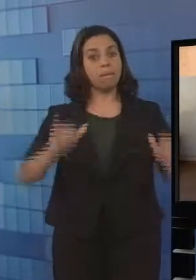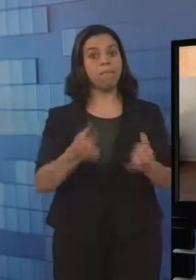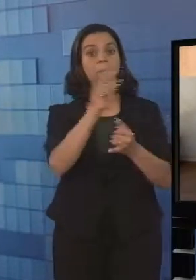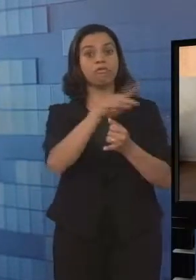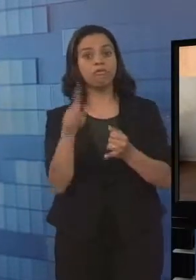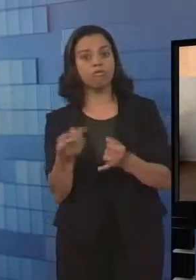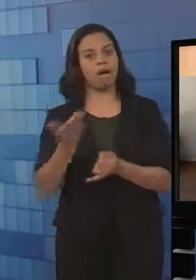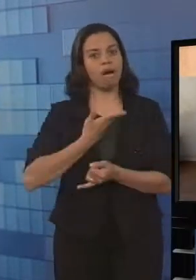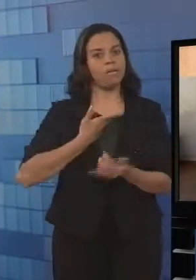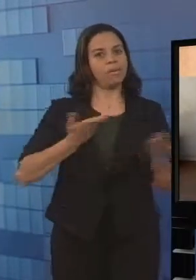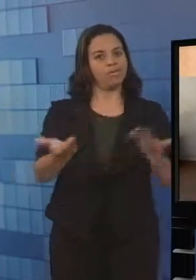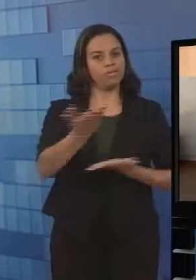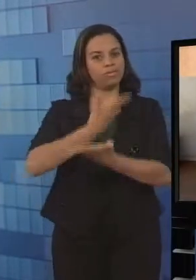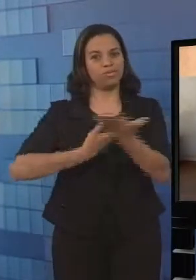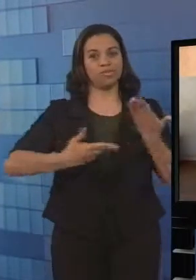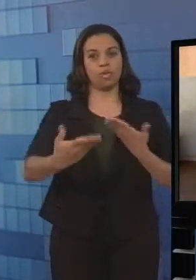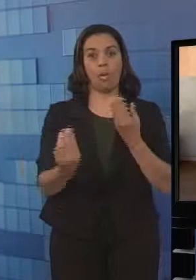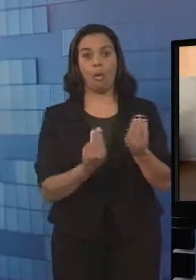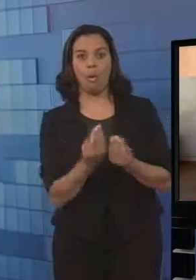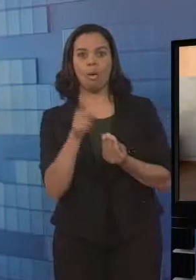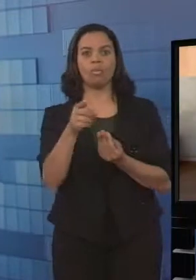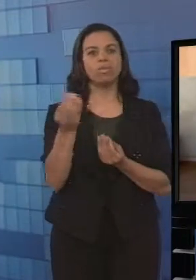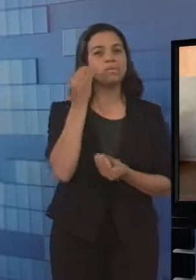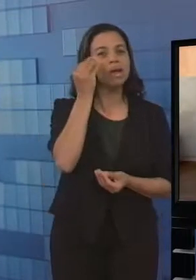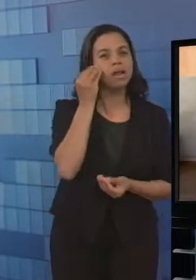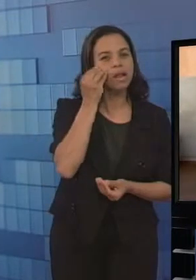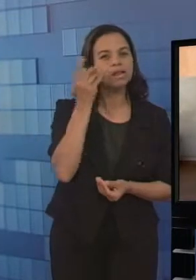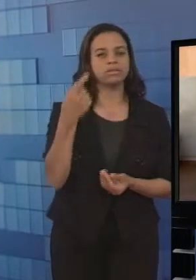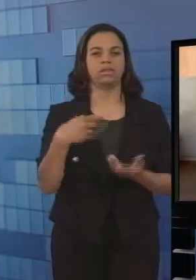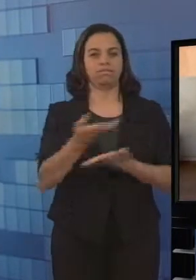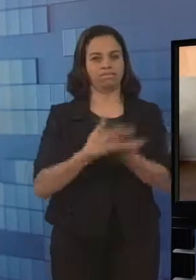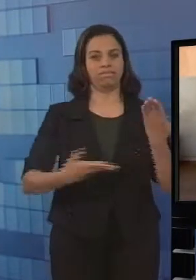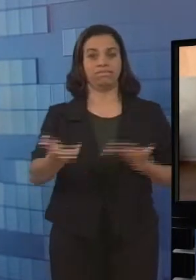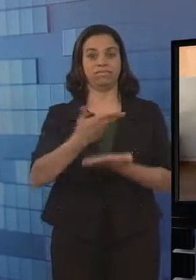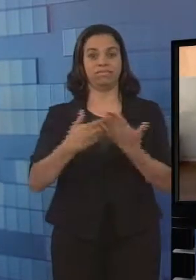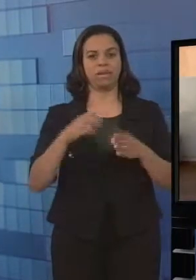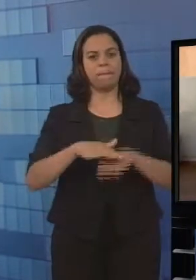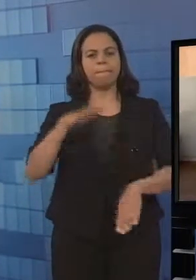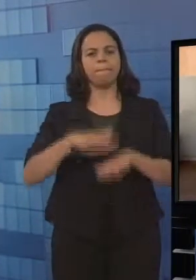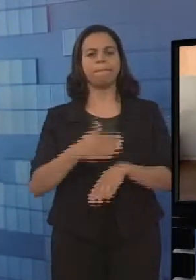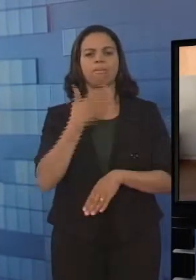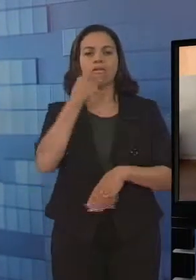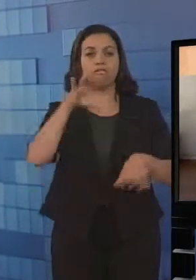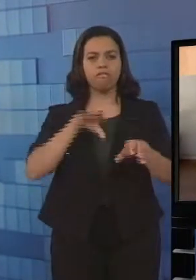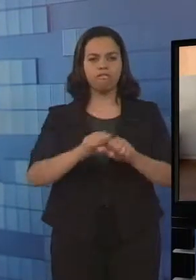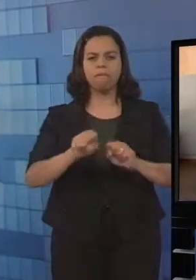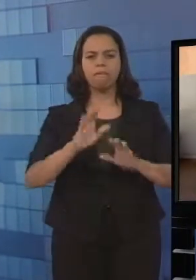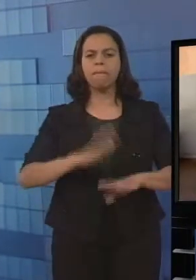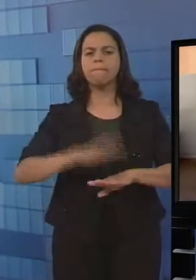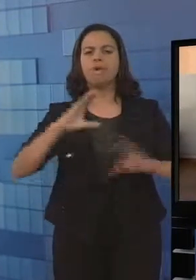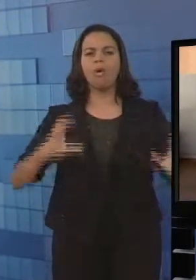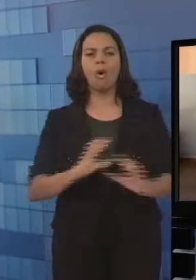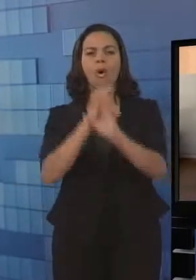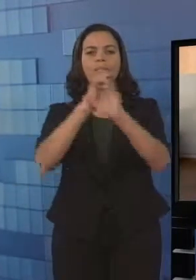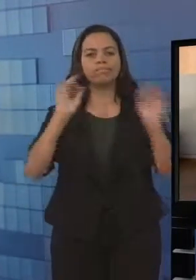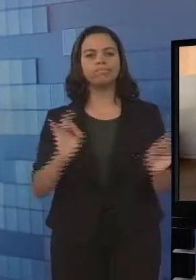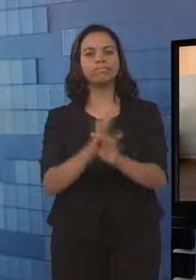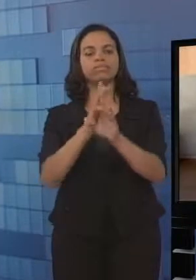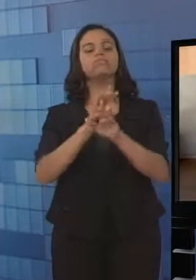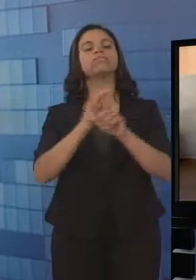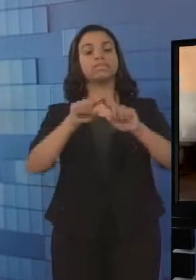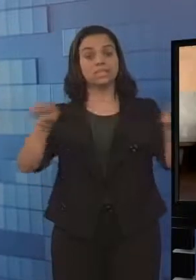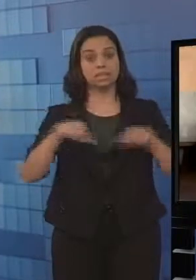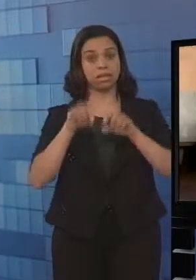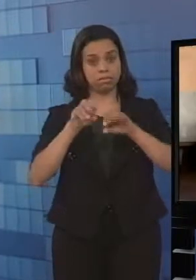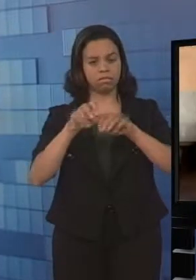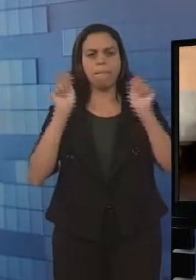aprende coisas novas. A minha fala sai daqui com uma formação mais, uma bagagem mais completa para trabalhar com eles na